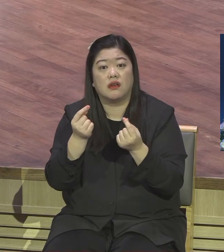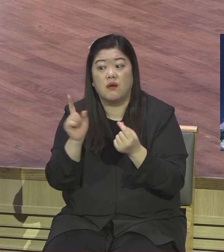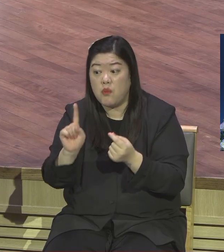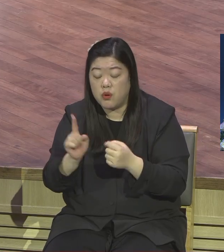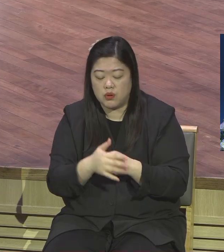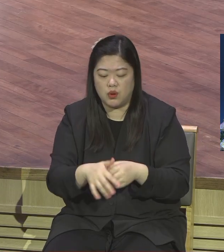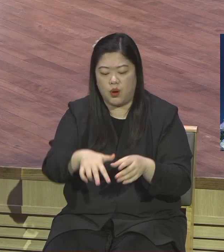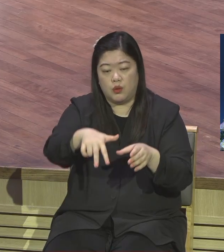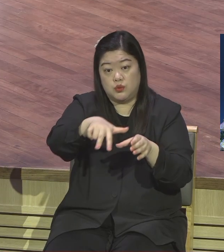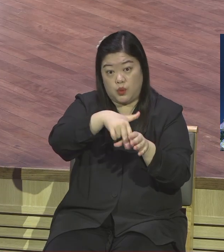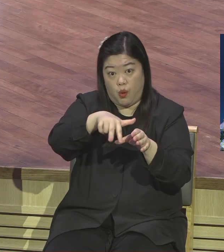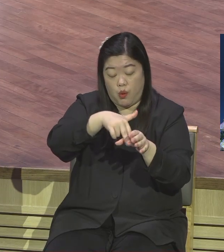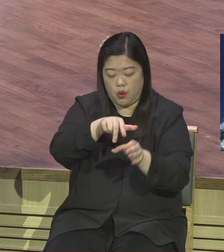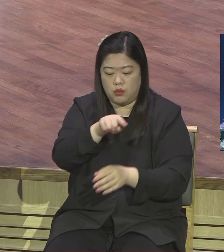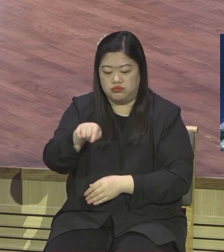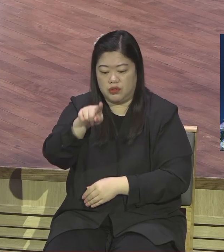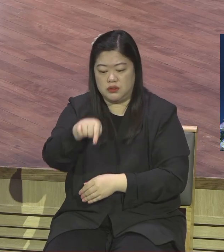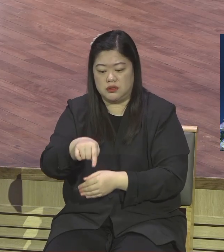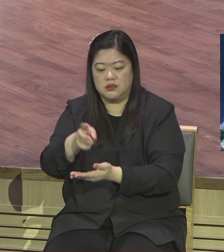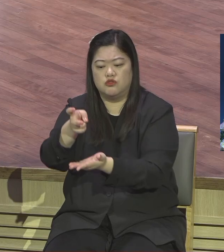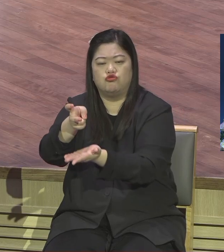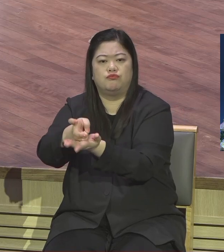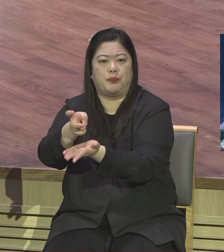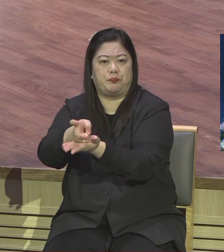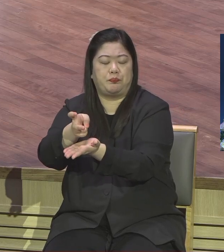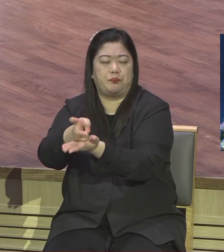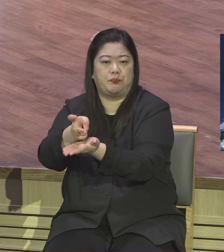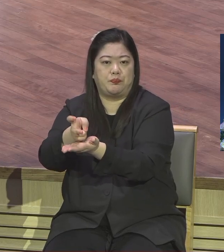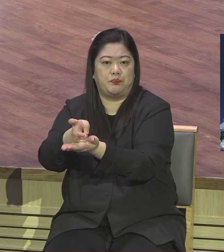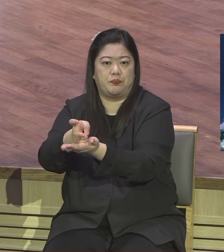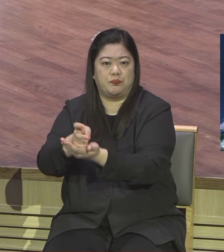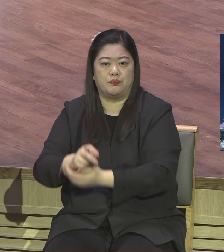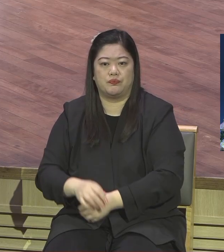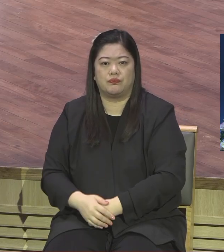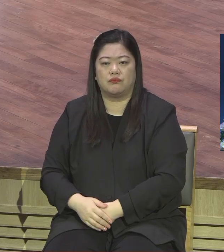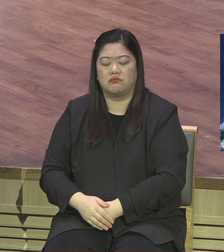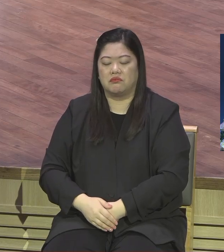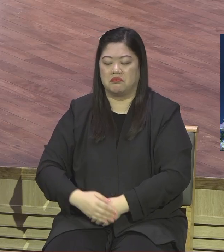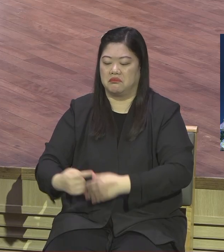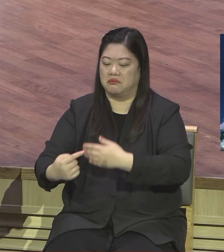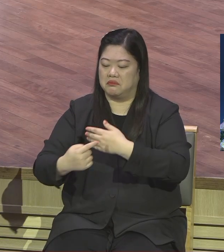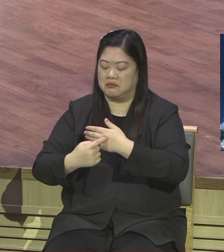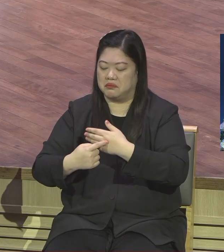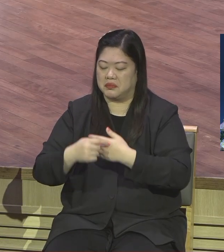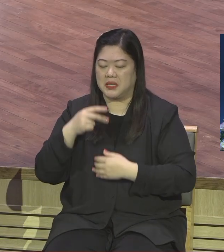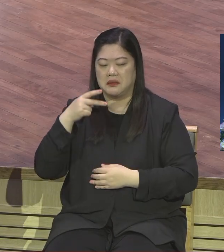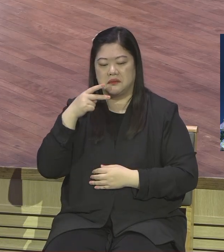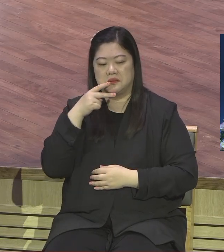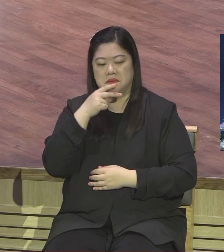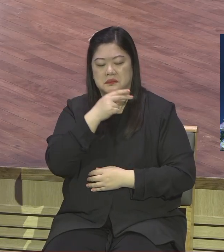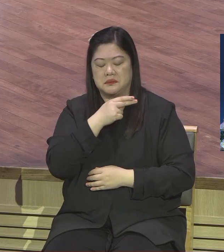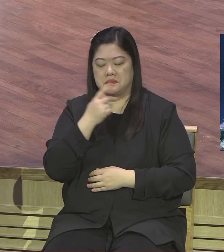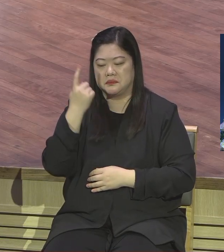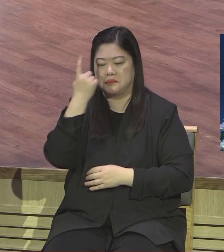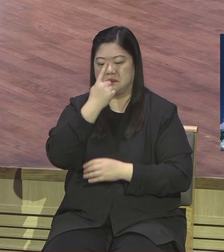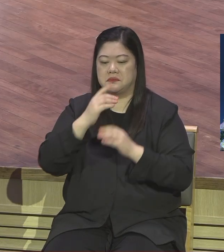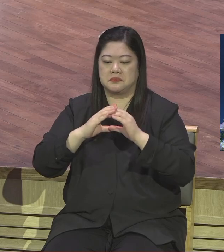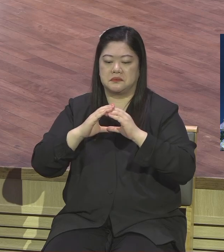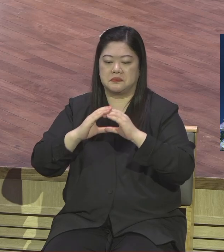종교적 경건주의 아주 경건해 경건해 금식하고 그냥 막 초라하게